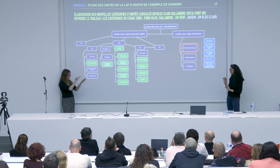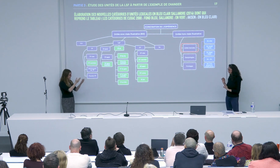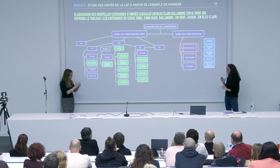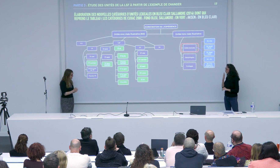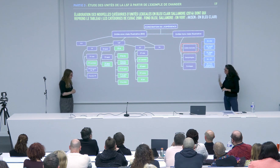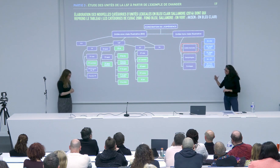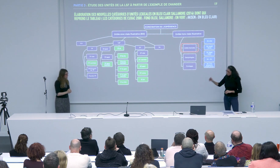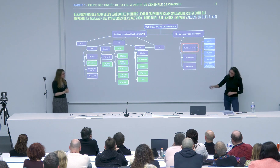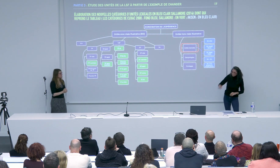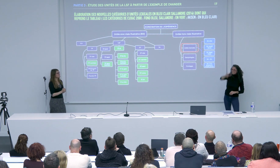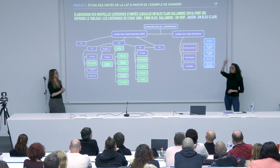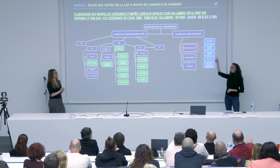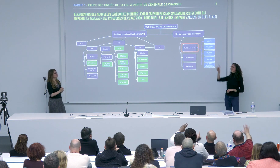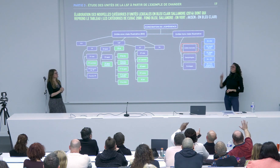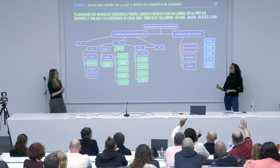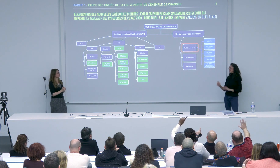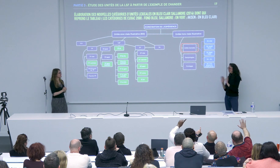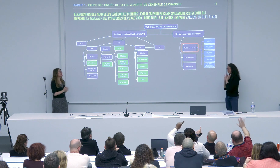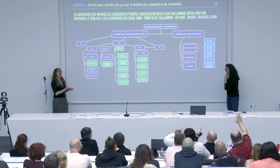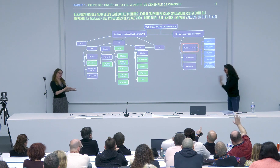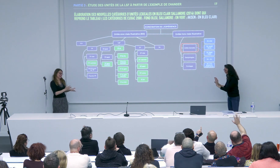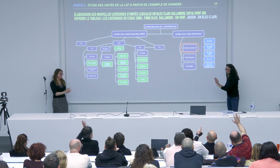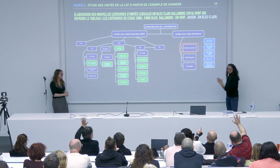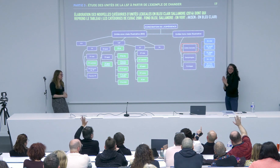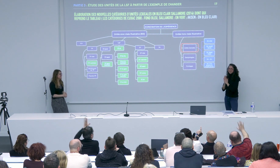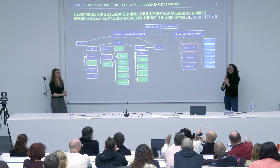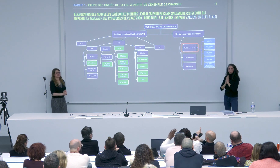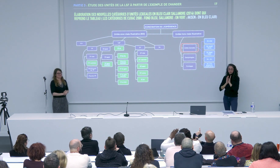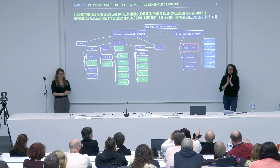est-ce que tu as des idées par rapport à ça s'il te plaît